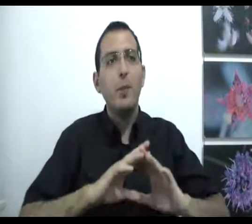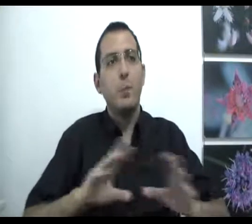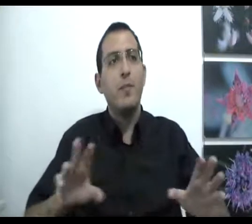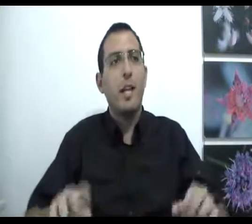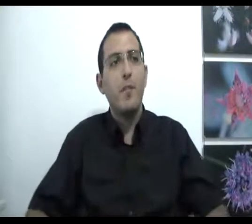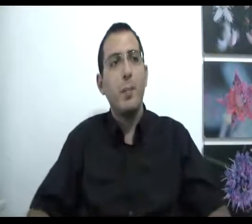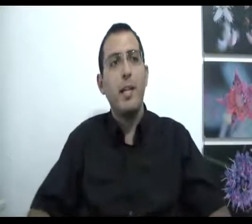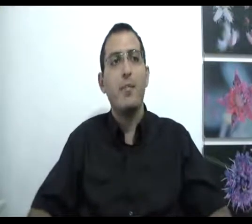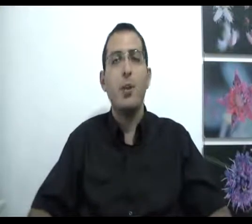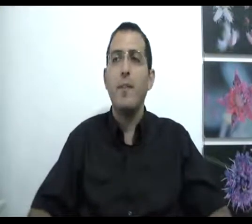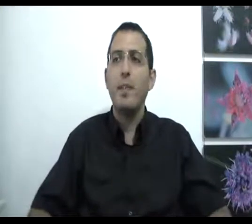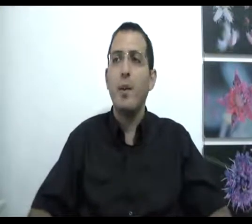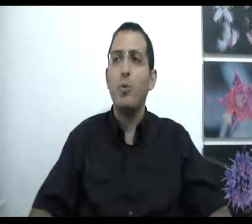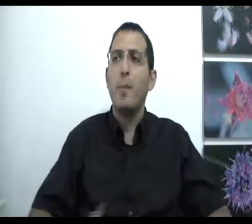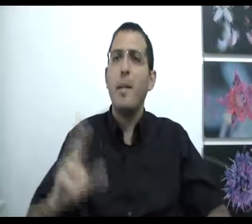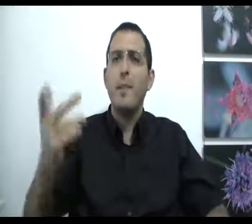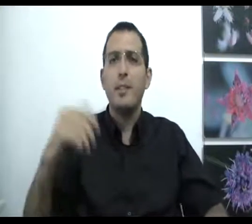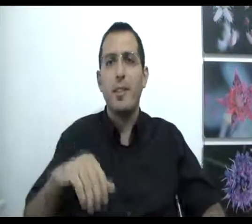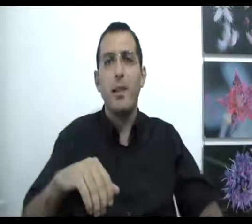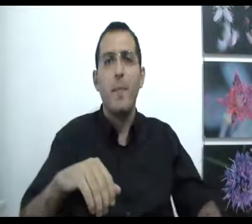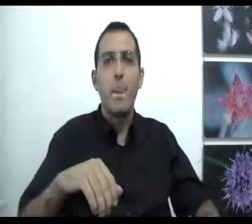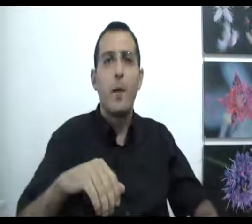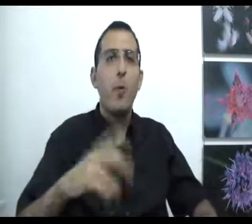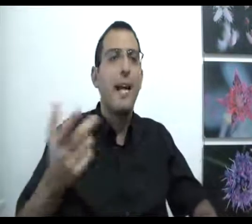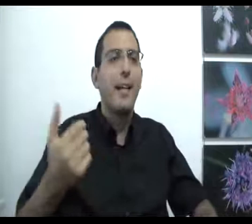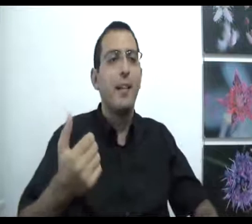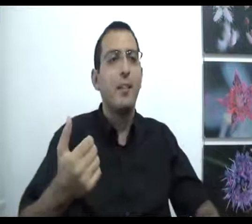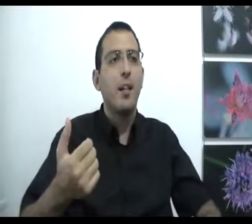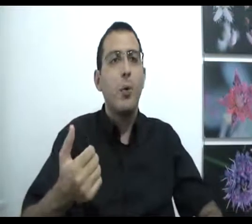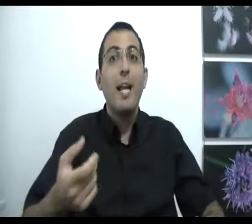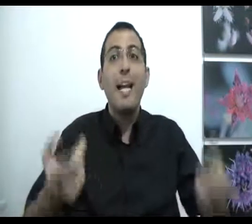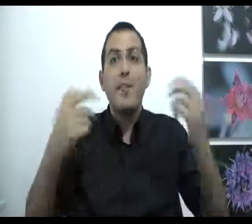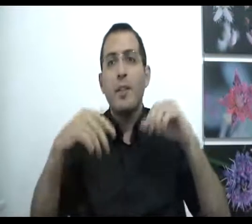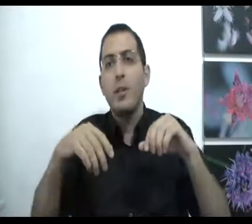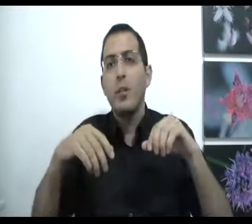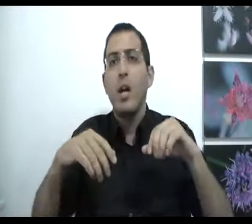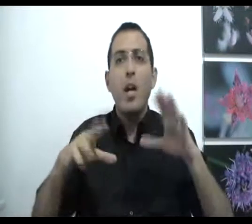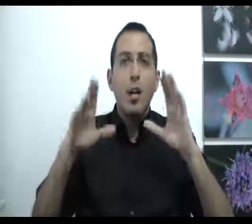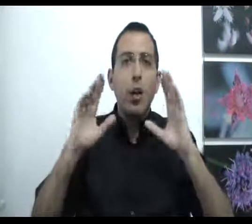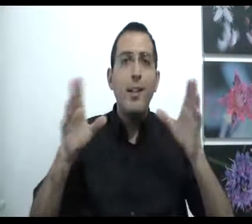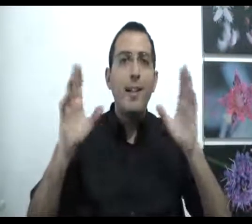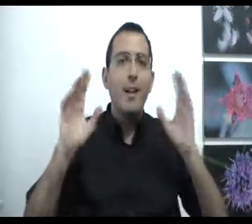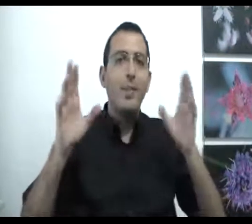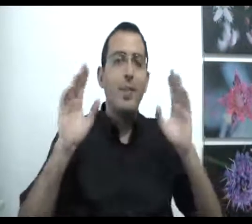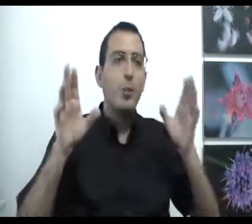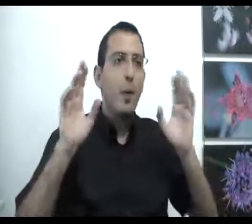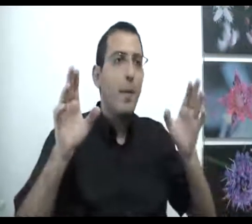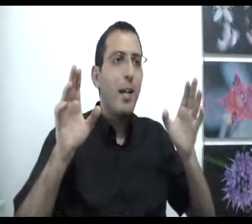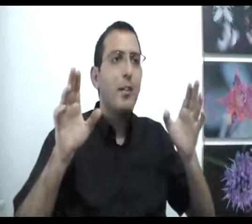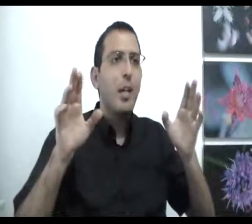שום דבר כמובן מאלר כל דבר ודבר הוא שואל מי אמר שזה ככה, אולי אחרת, אולי ההפך נכון כל דבר ודבר שאומרים לך, תשאל